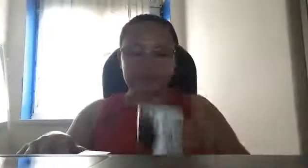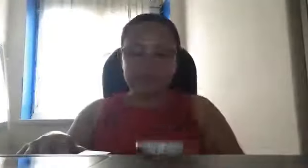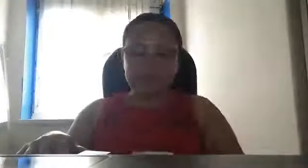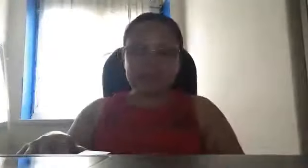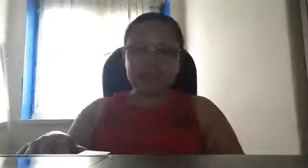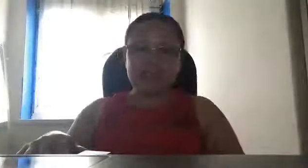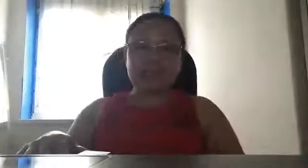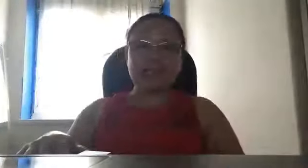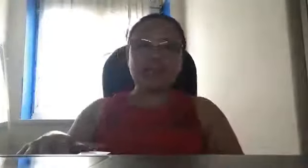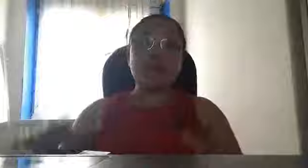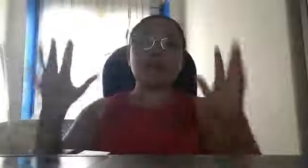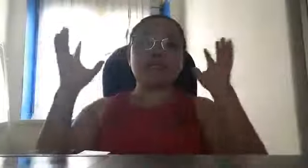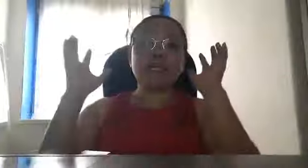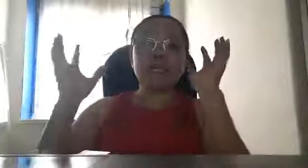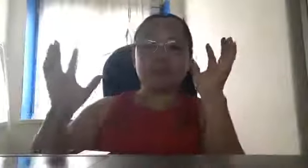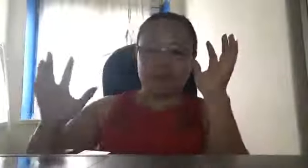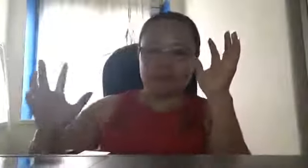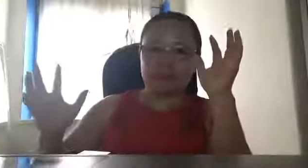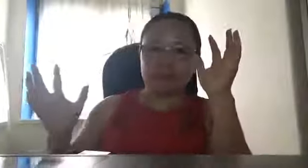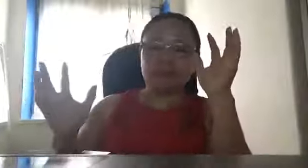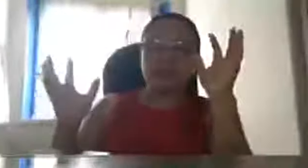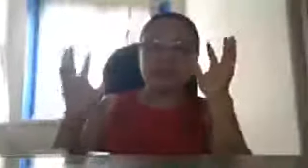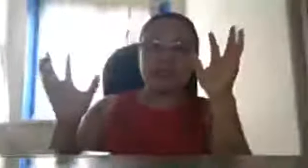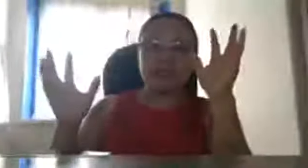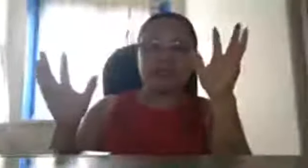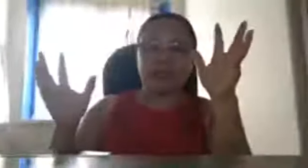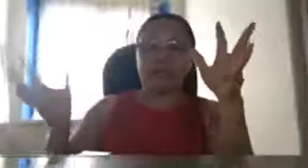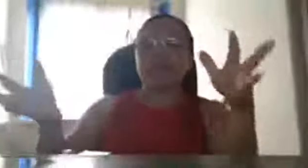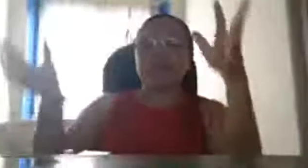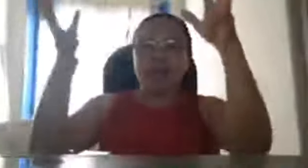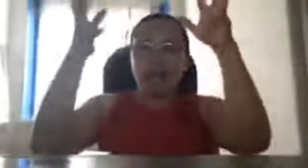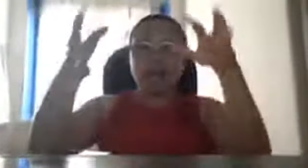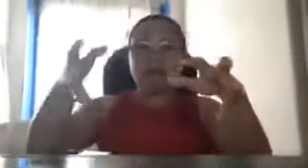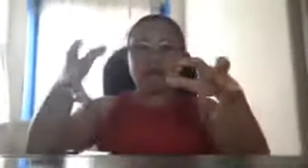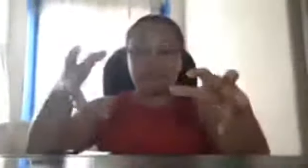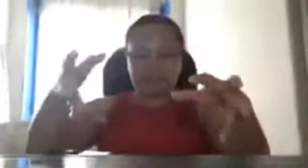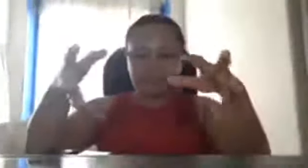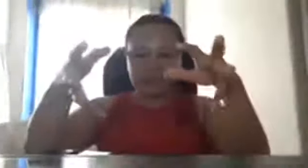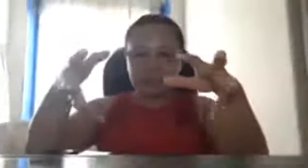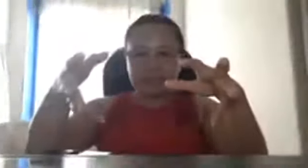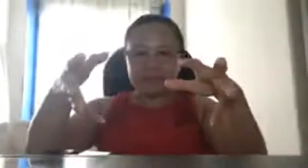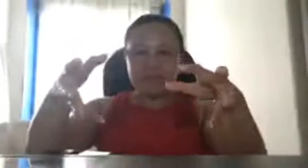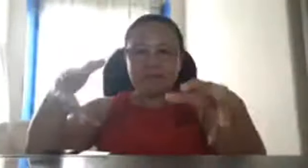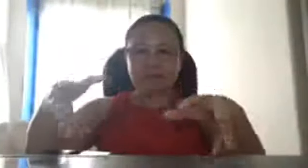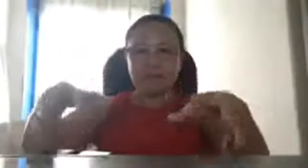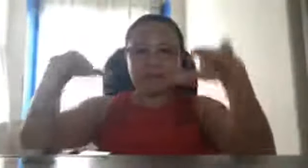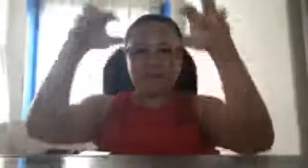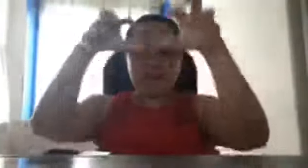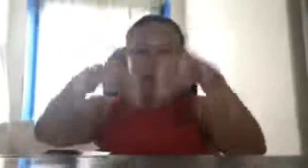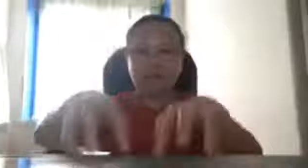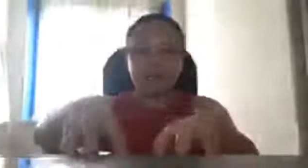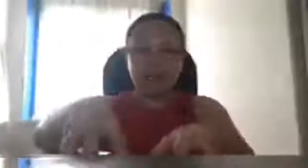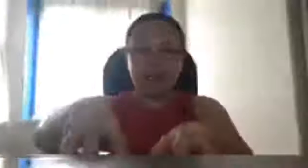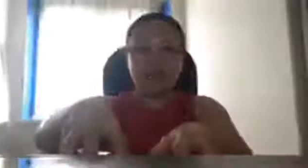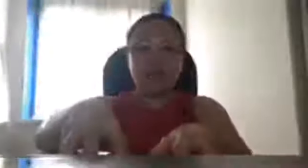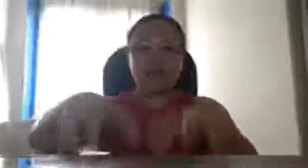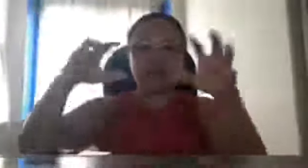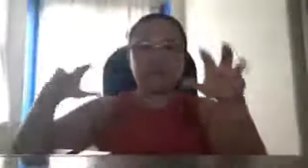kasi kung sino man bansa ang makaka ano ng